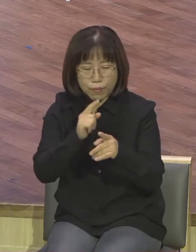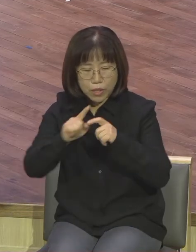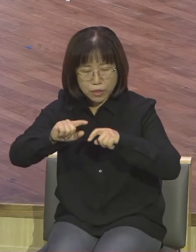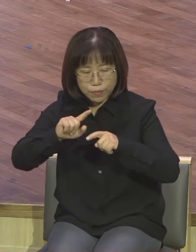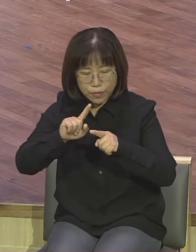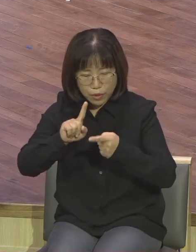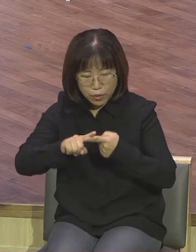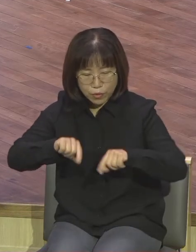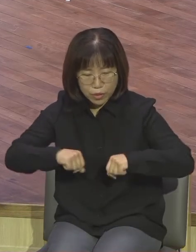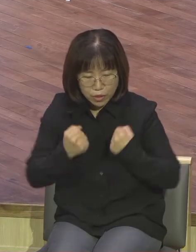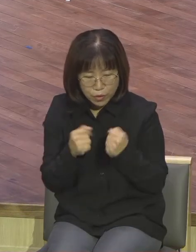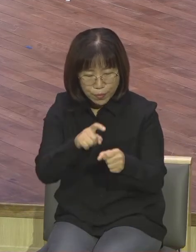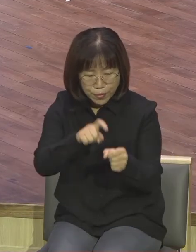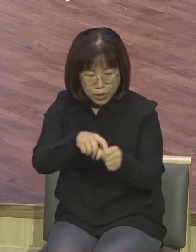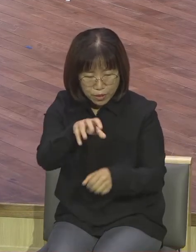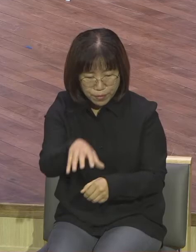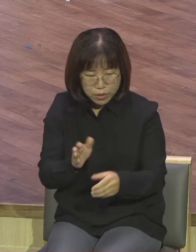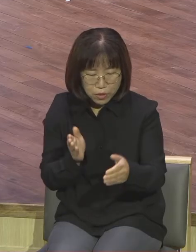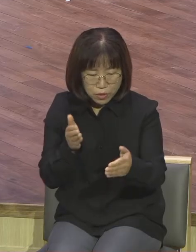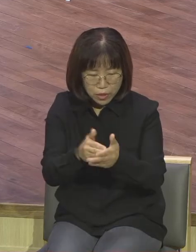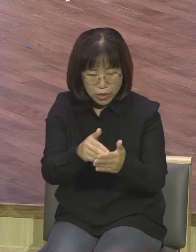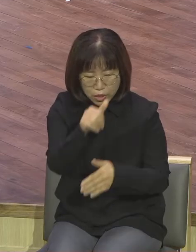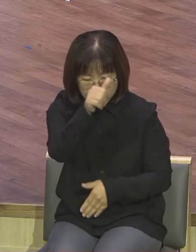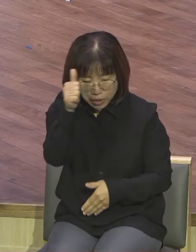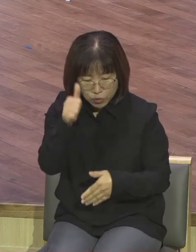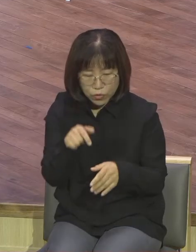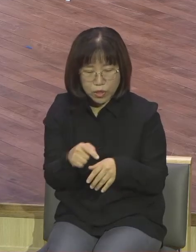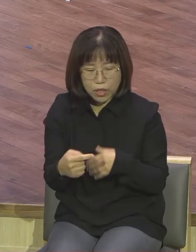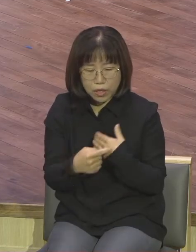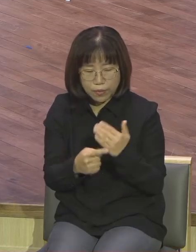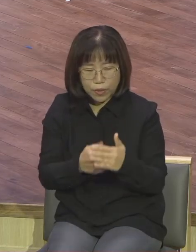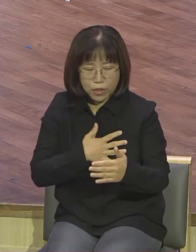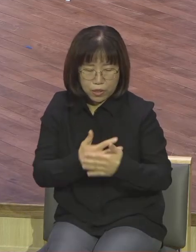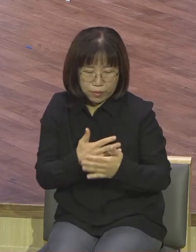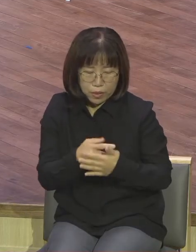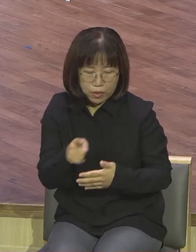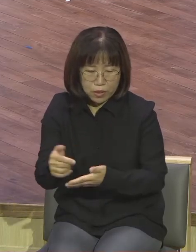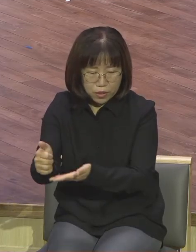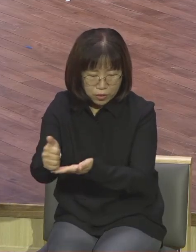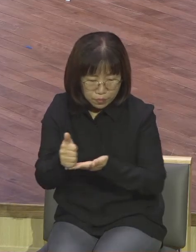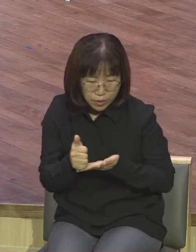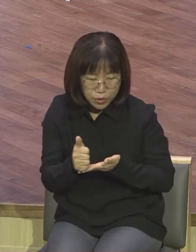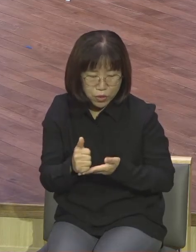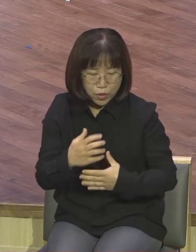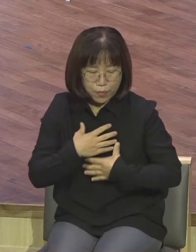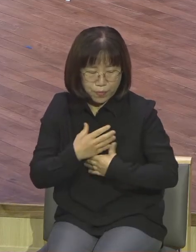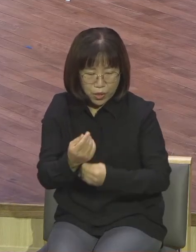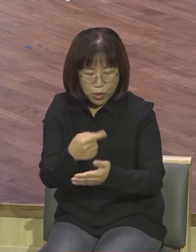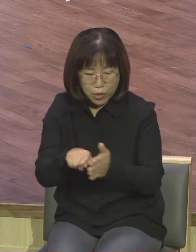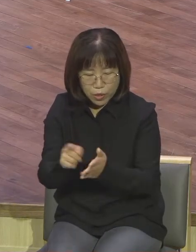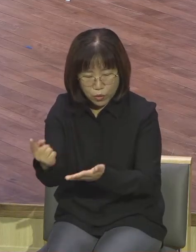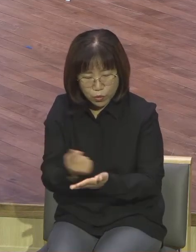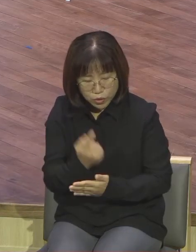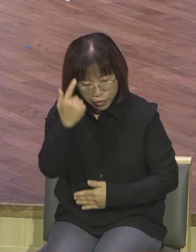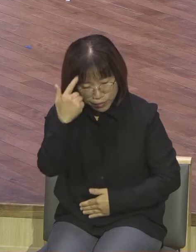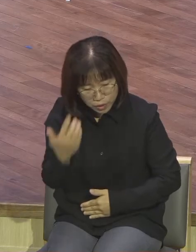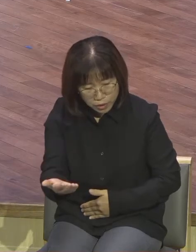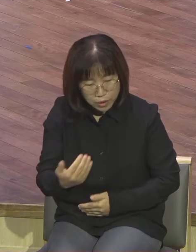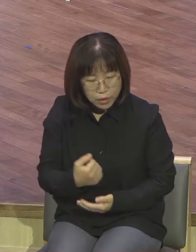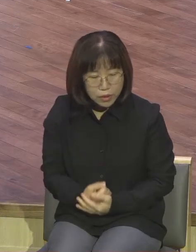말씀대로 행하여 베들렘의 이름에 성읍 장로들이 떨며 그를 영접하여 이르되 평강을 위하여 오시나이까